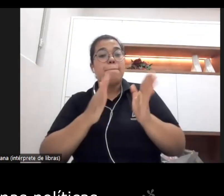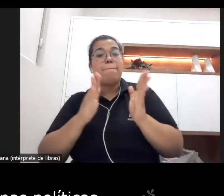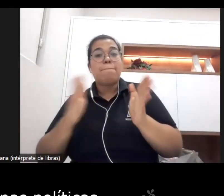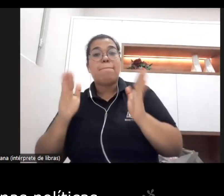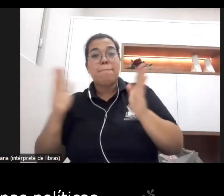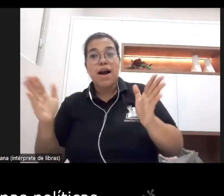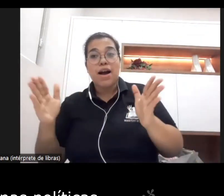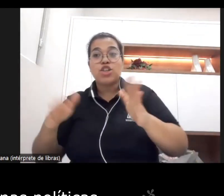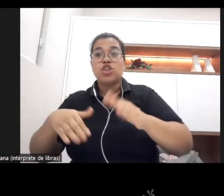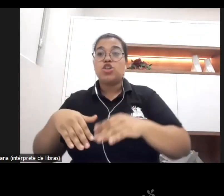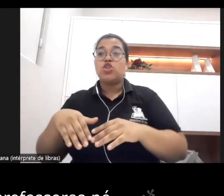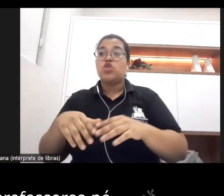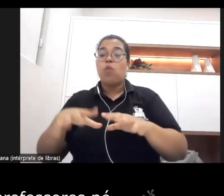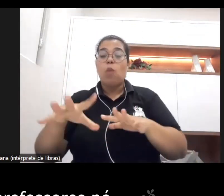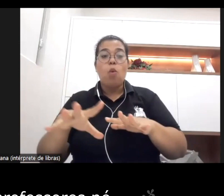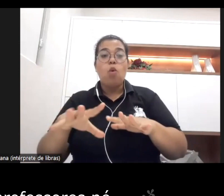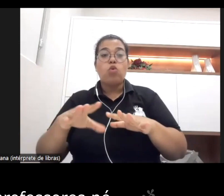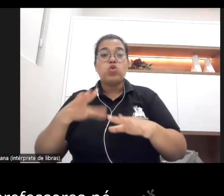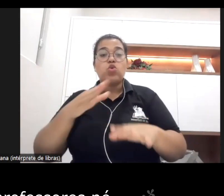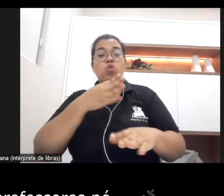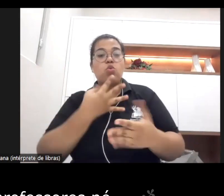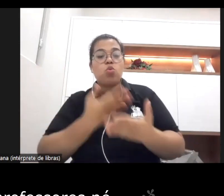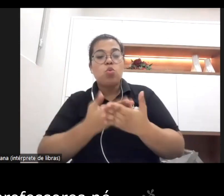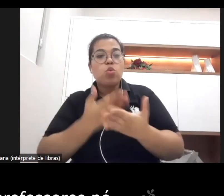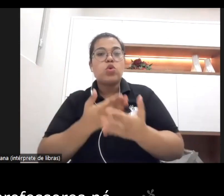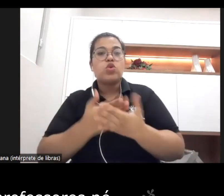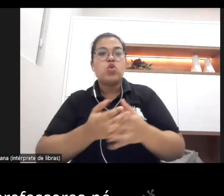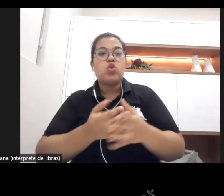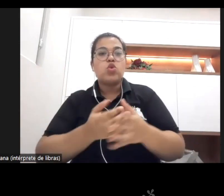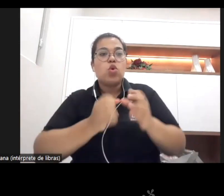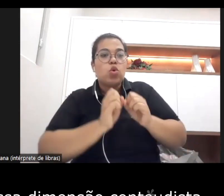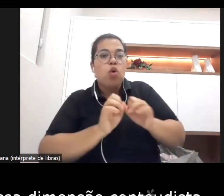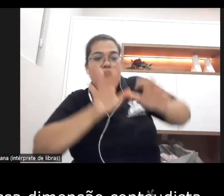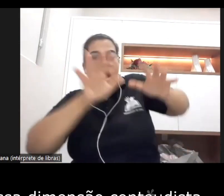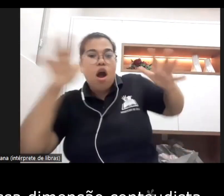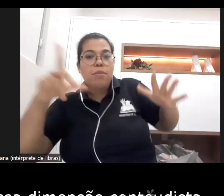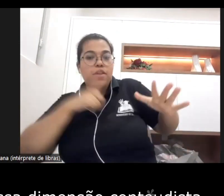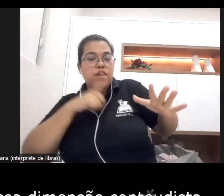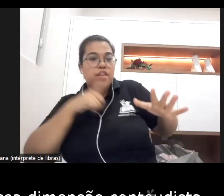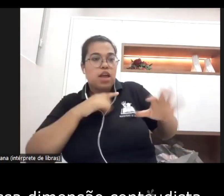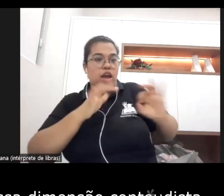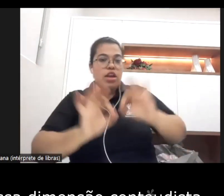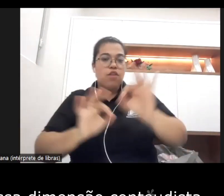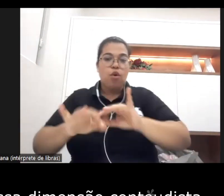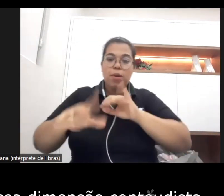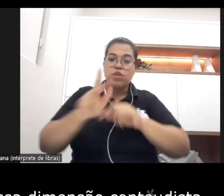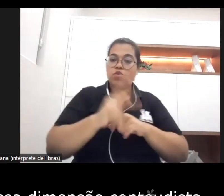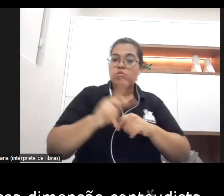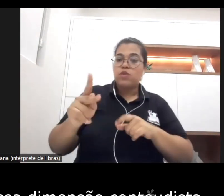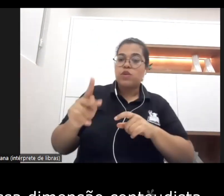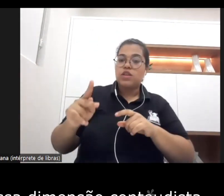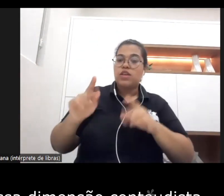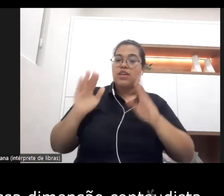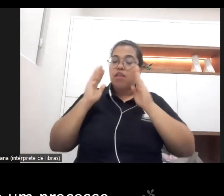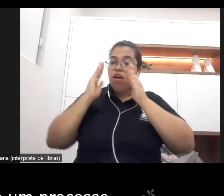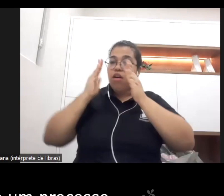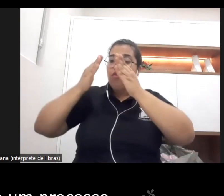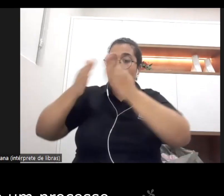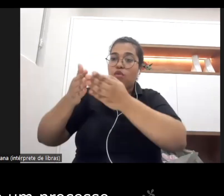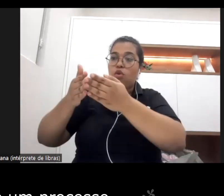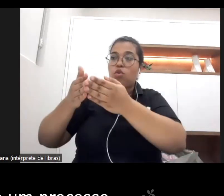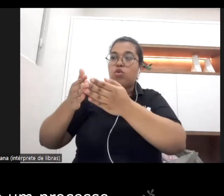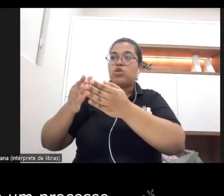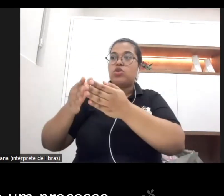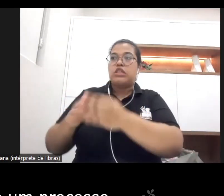temos nas políticas de formação de professores né que muitas vezes enfatiza essa dimensão conteudista em